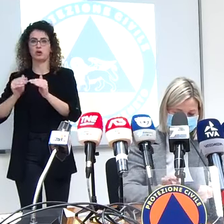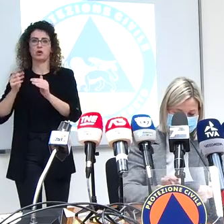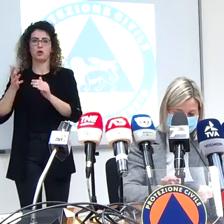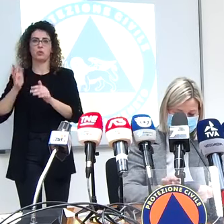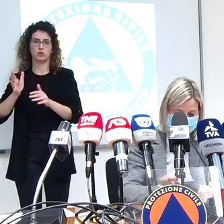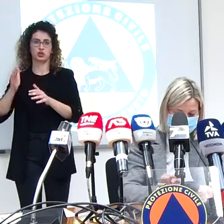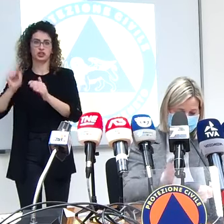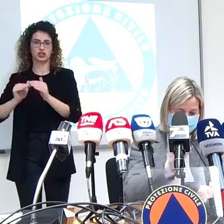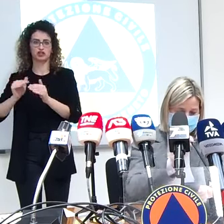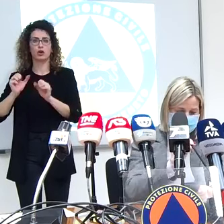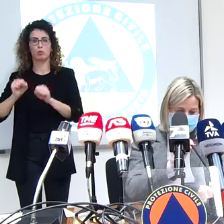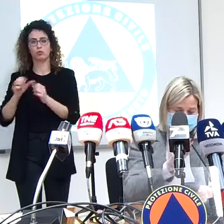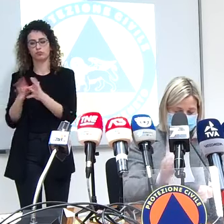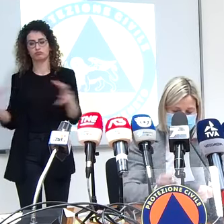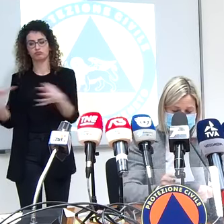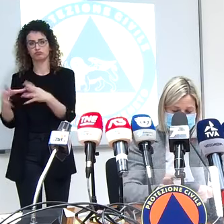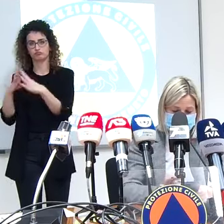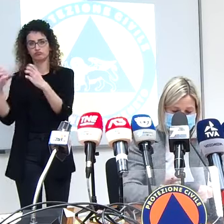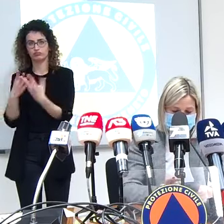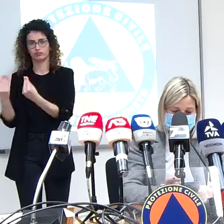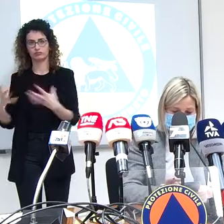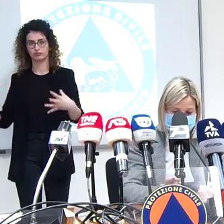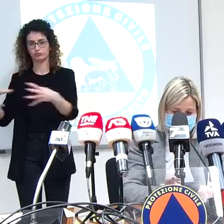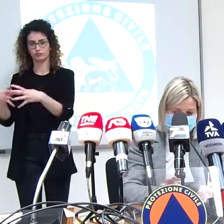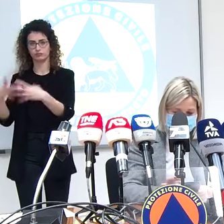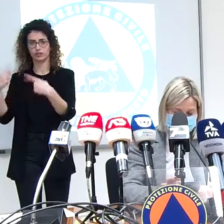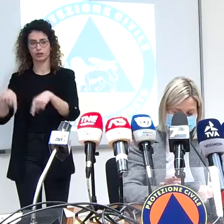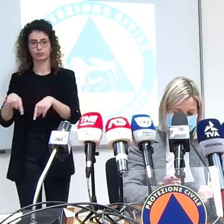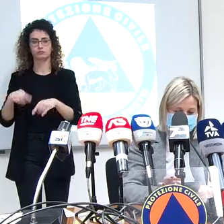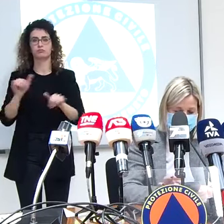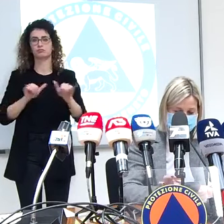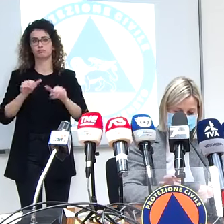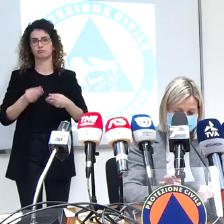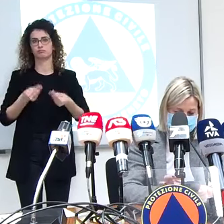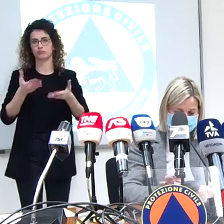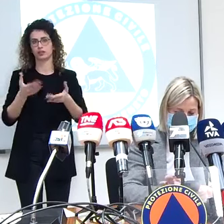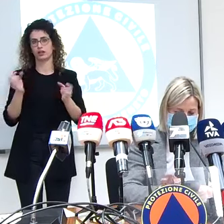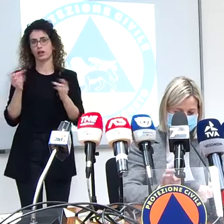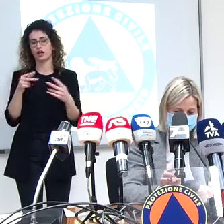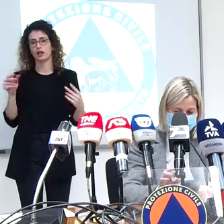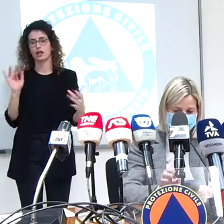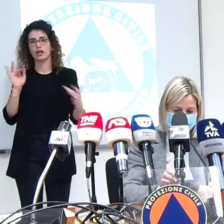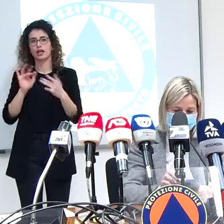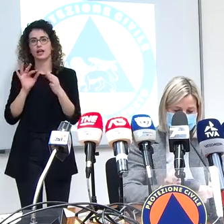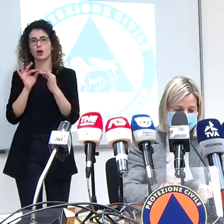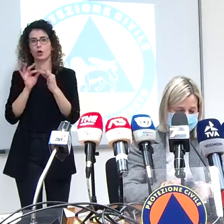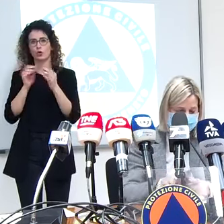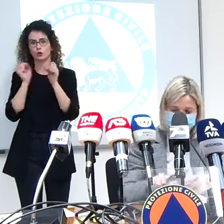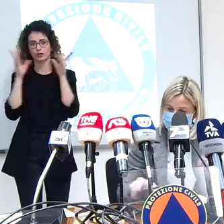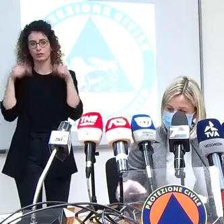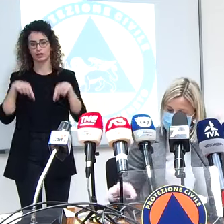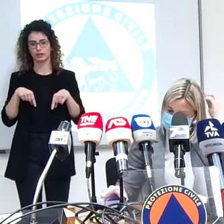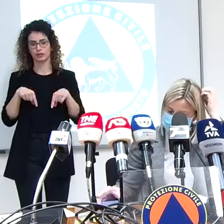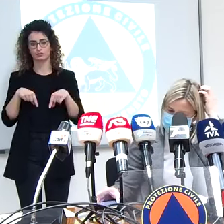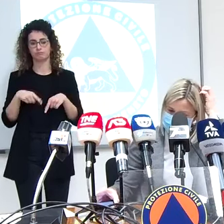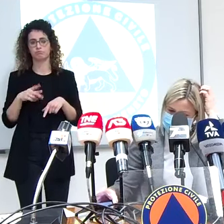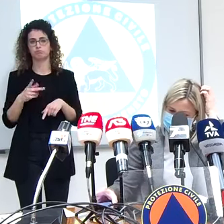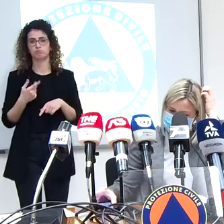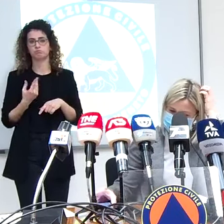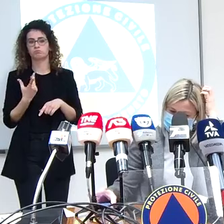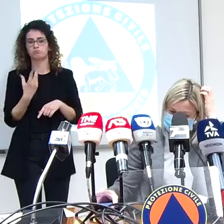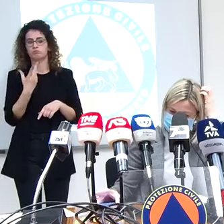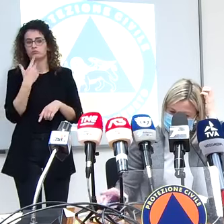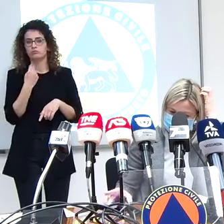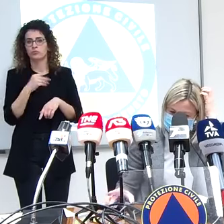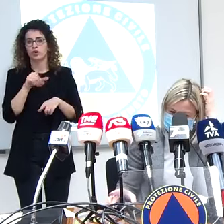di questo tipo e quindi questa è la notizia dell'incontro di stamattina due parole invece poi lascio la parola alla